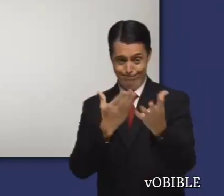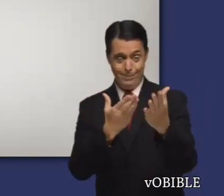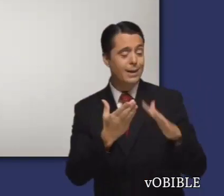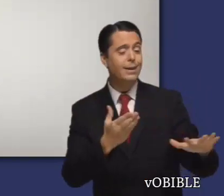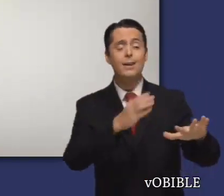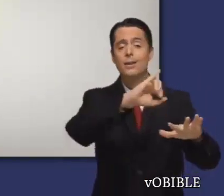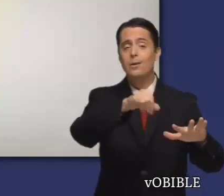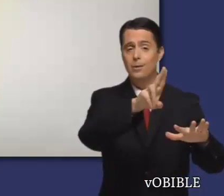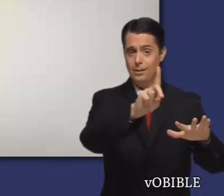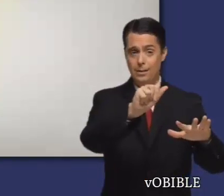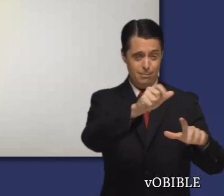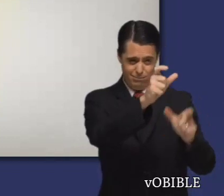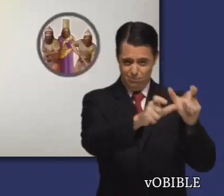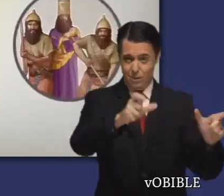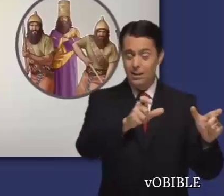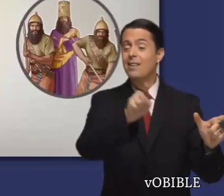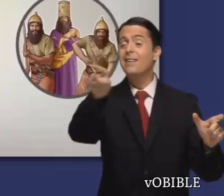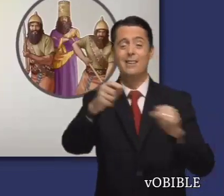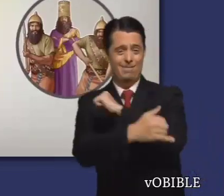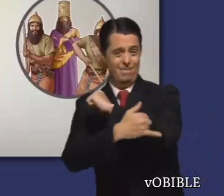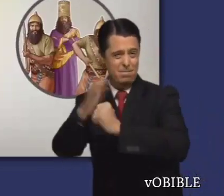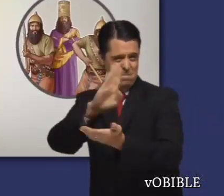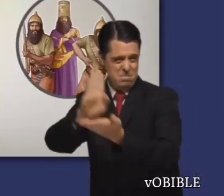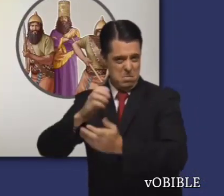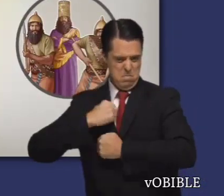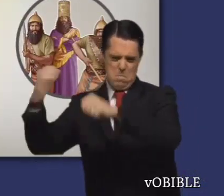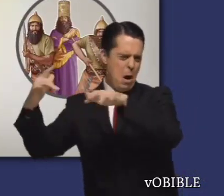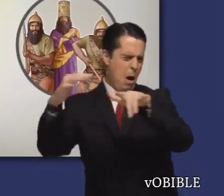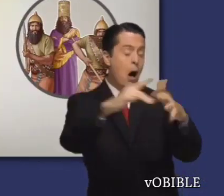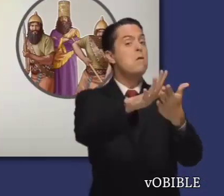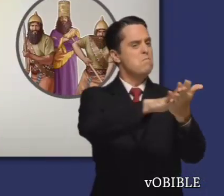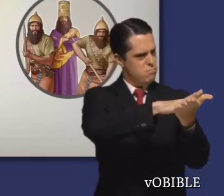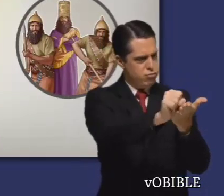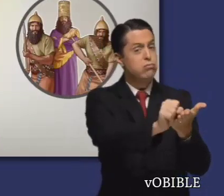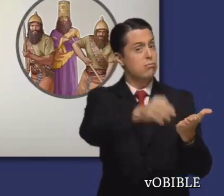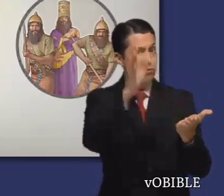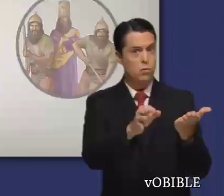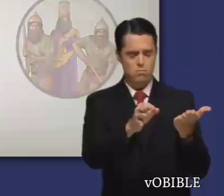Y Jehová le dice que pronto hará que los caldeos castiguen a la nación de Judá.